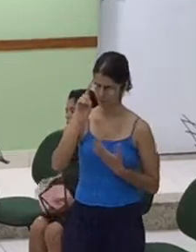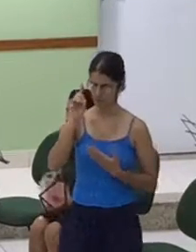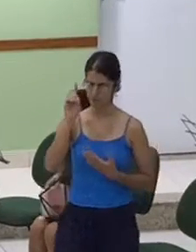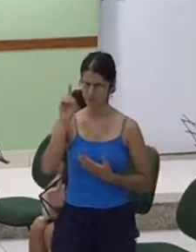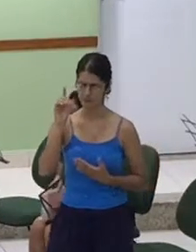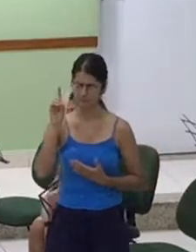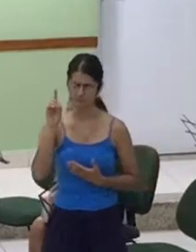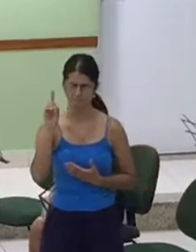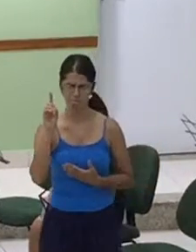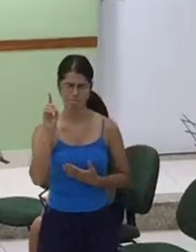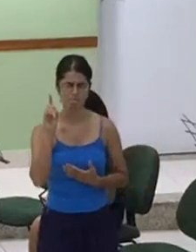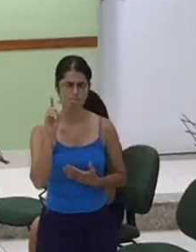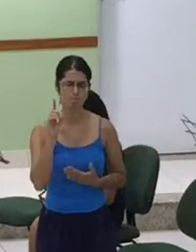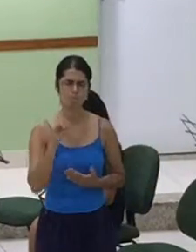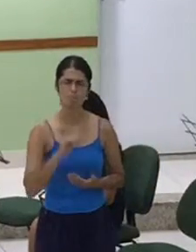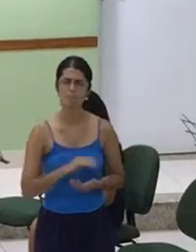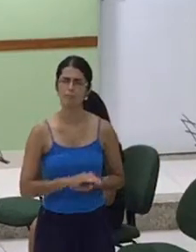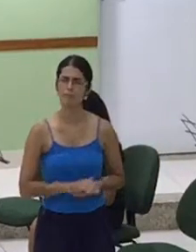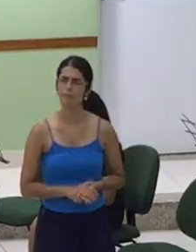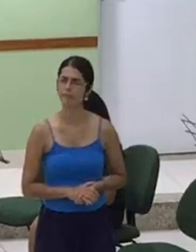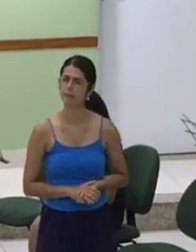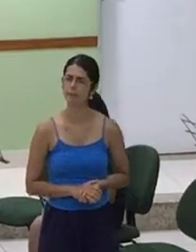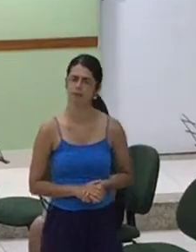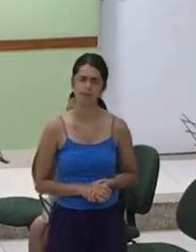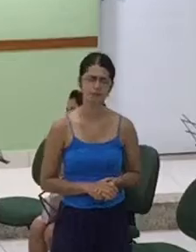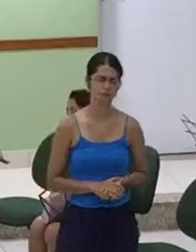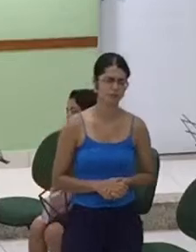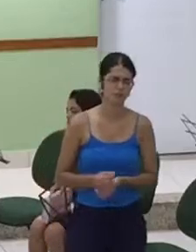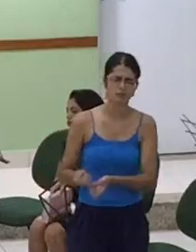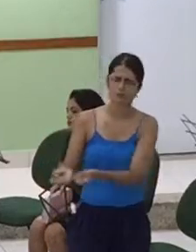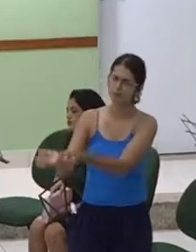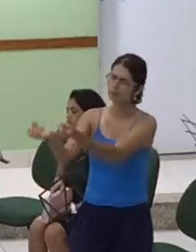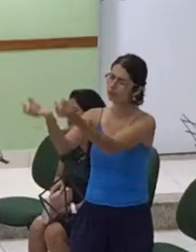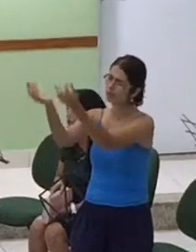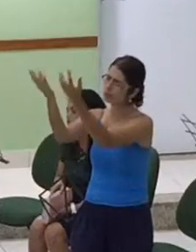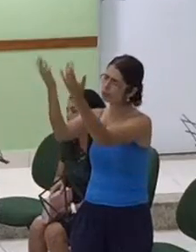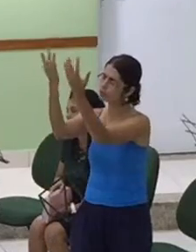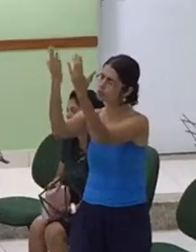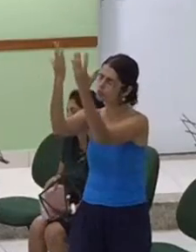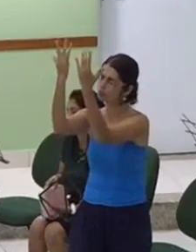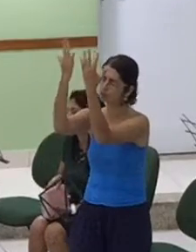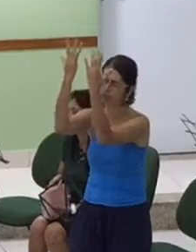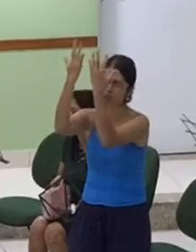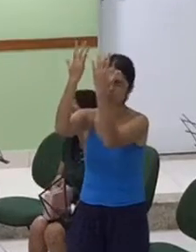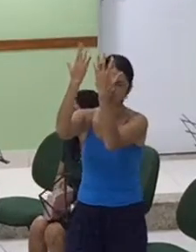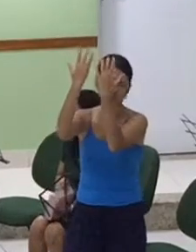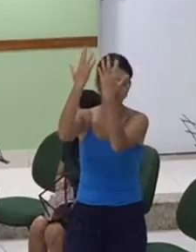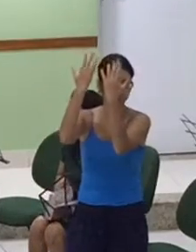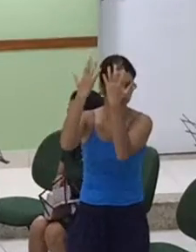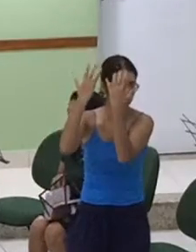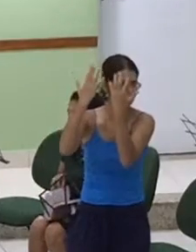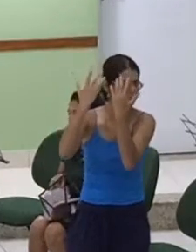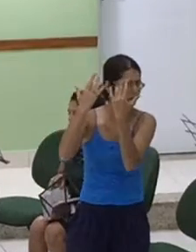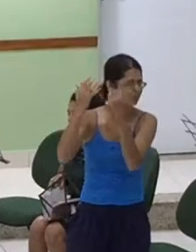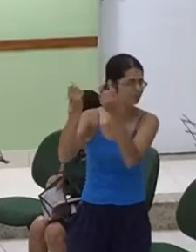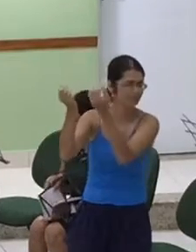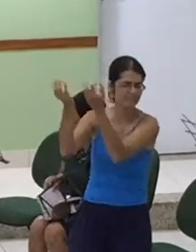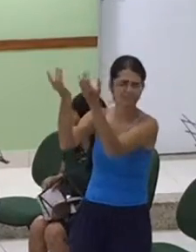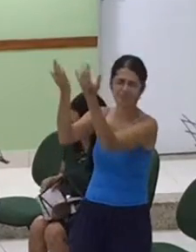São tantas bênçãos, tantos motivos,